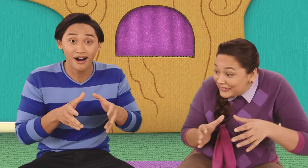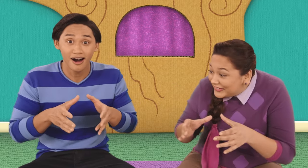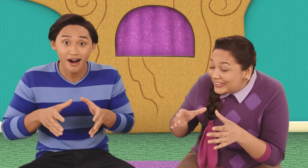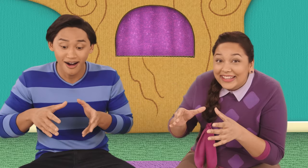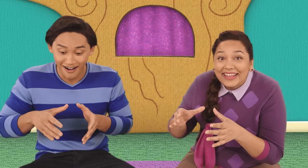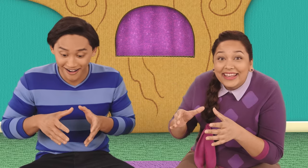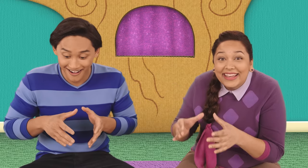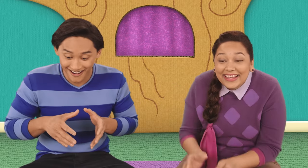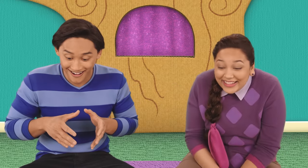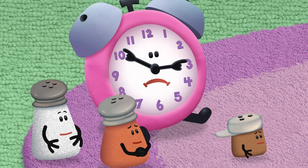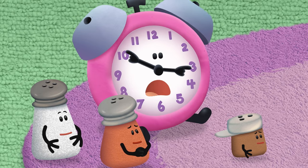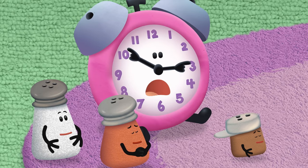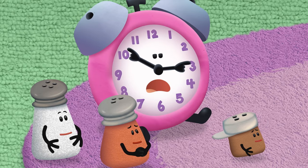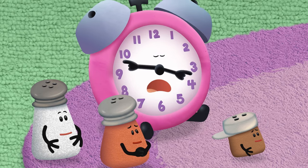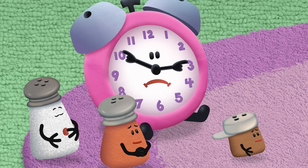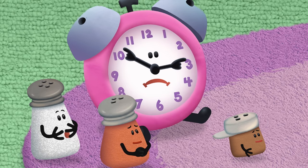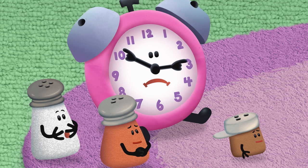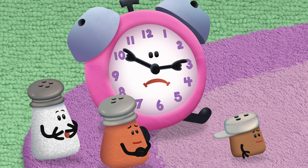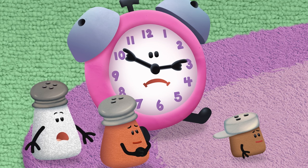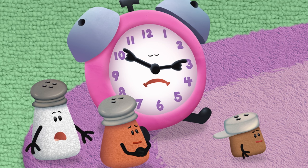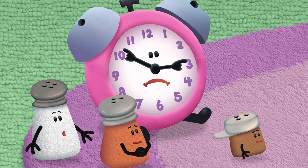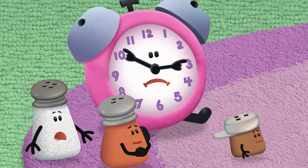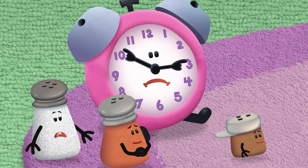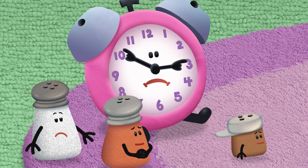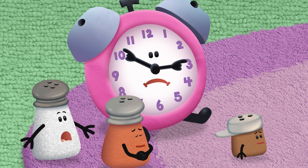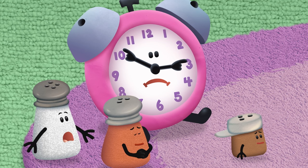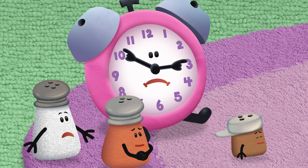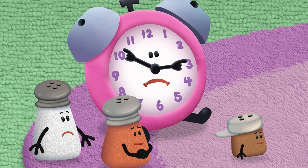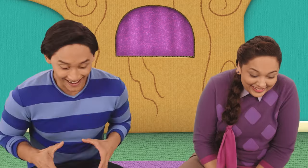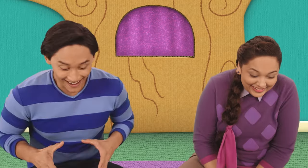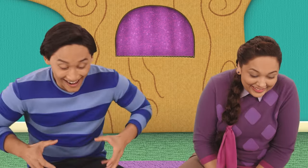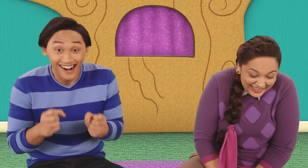¡Oh! ¡Wow! ¿Otra vez? ¡Oh! ¡Tiene que recuperarlos! ¡Oh!